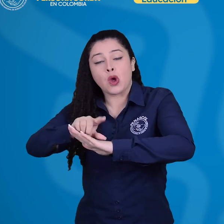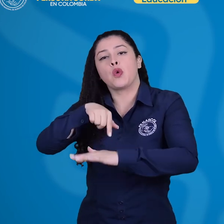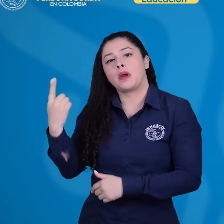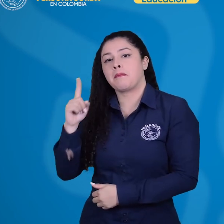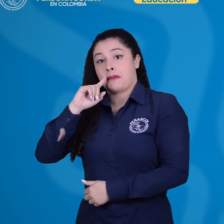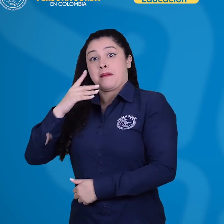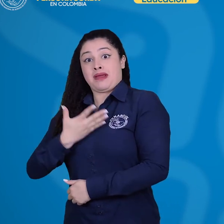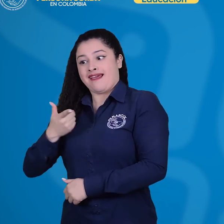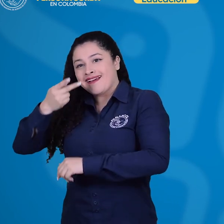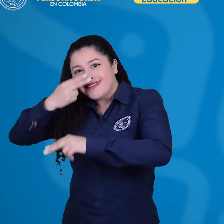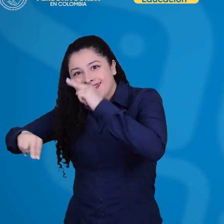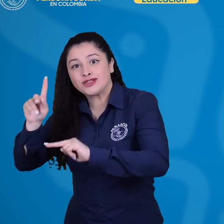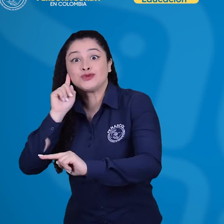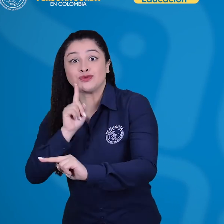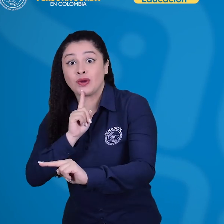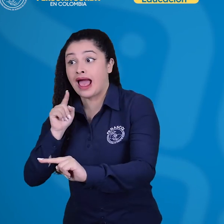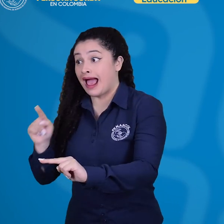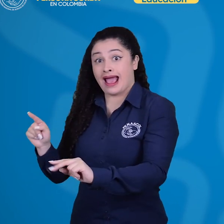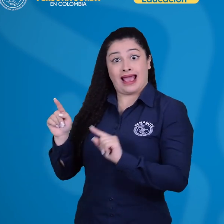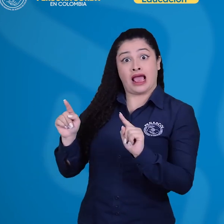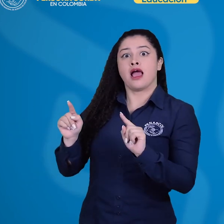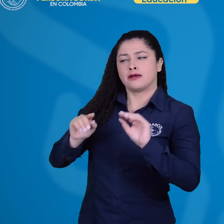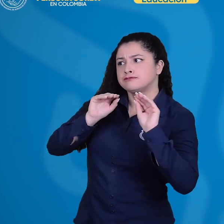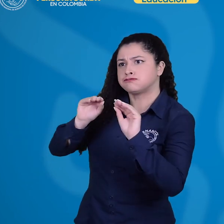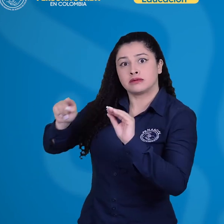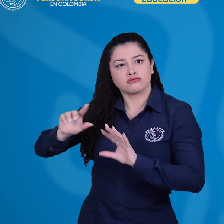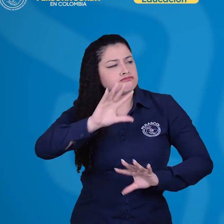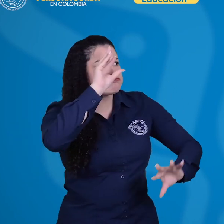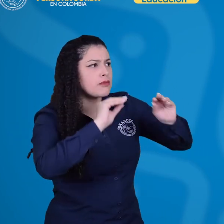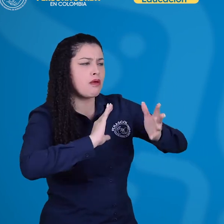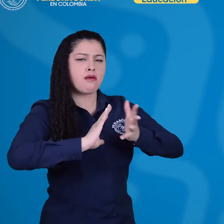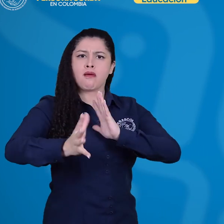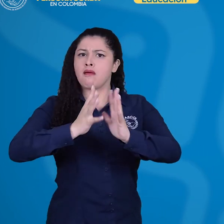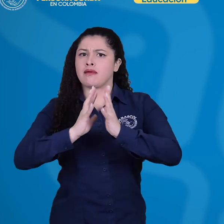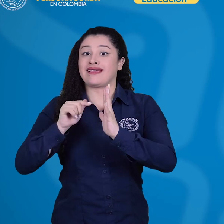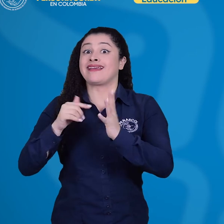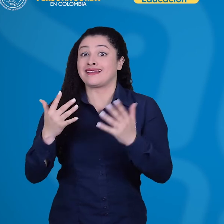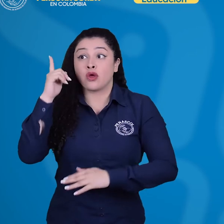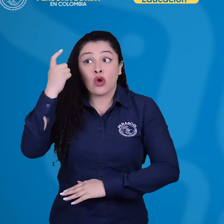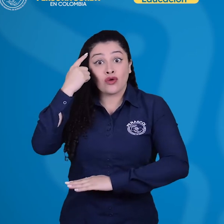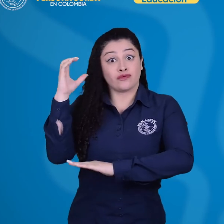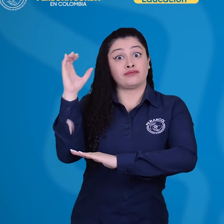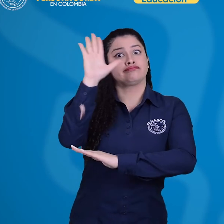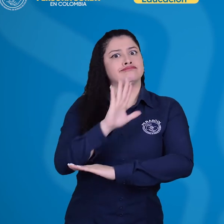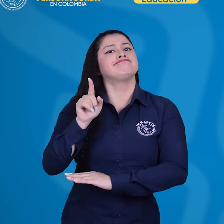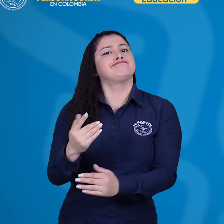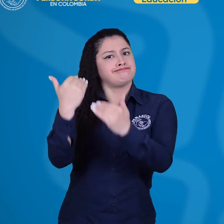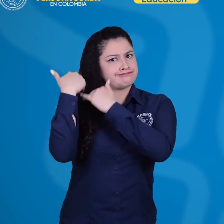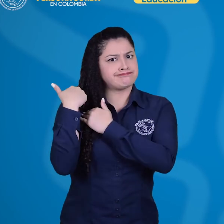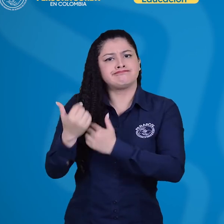infancia y a padres de familia con hijos sordos. La enseñanza de la lengua de señas colombiana a padres de